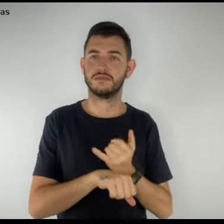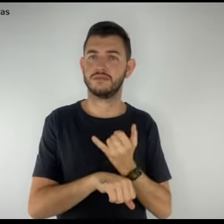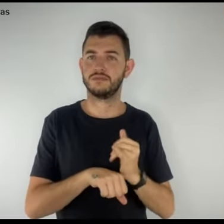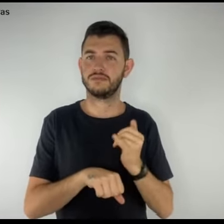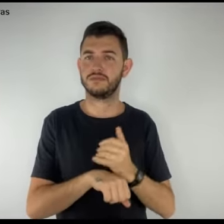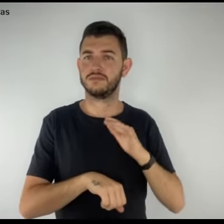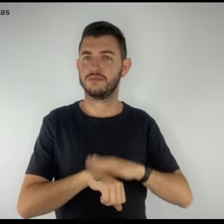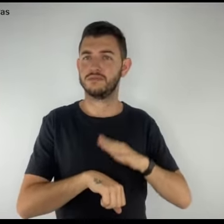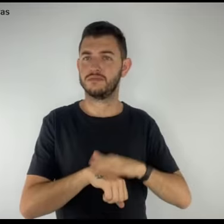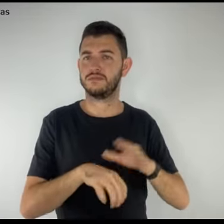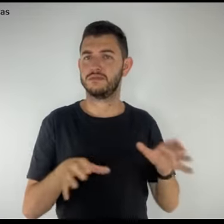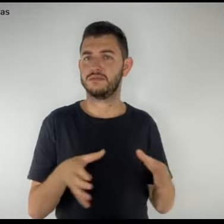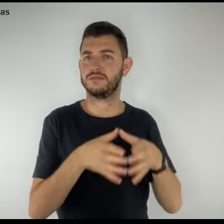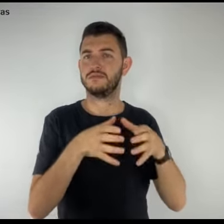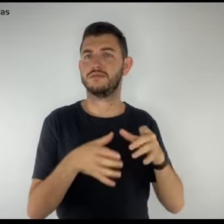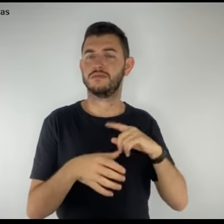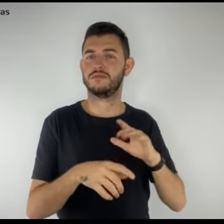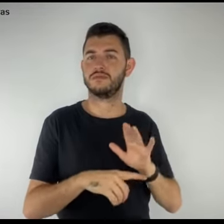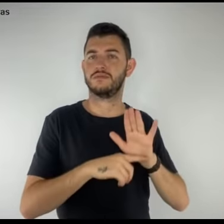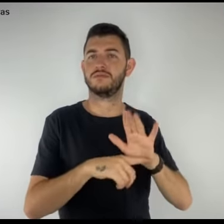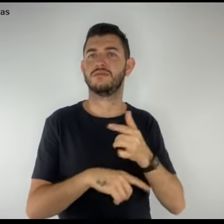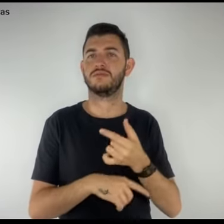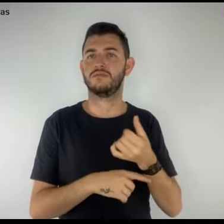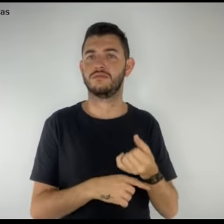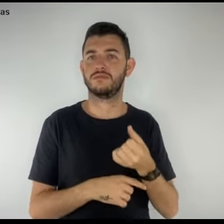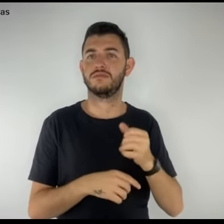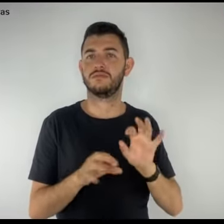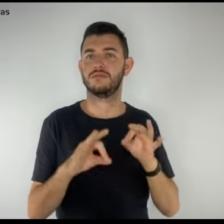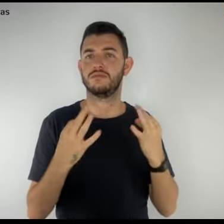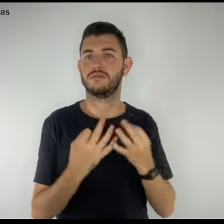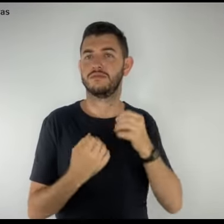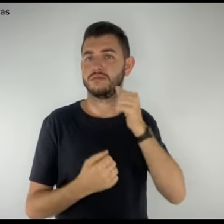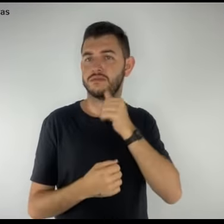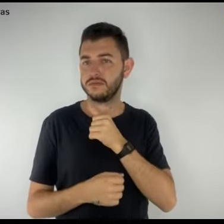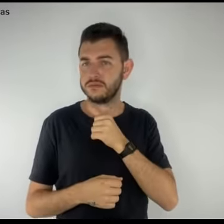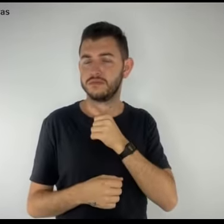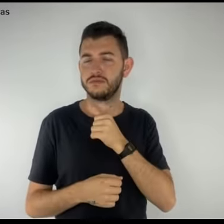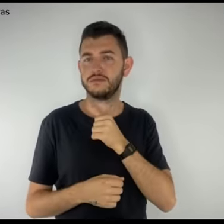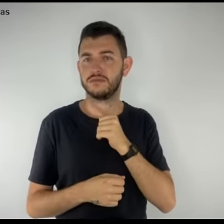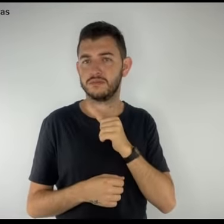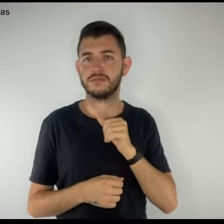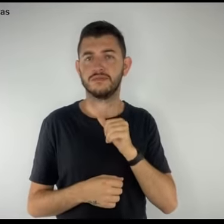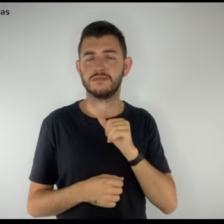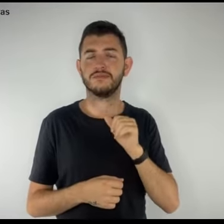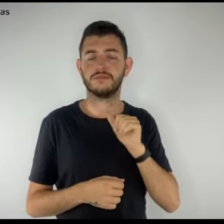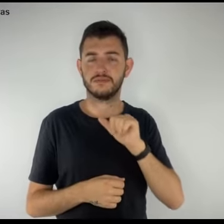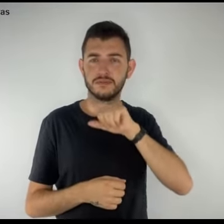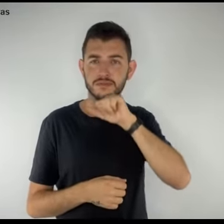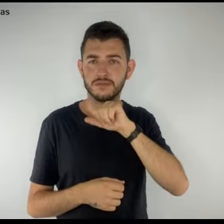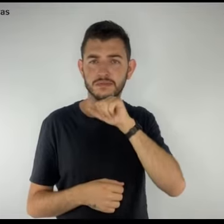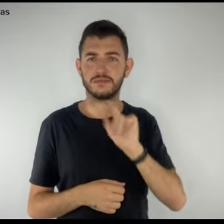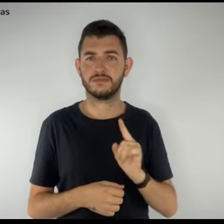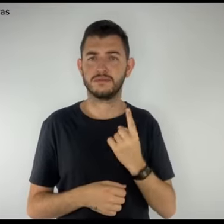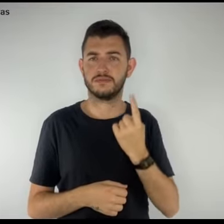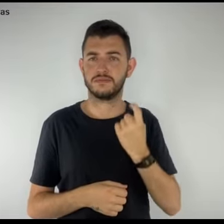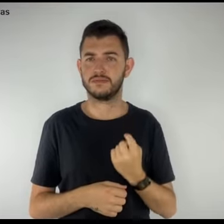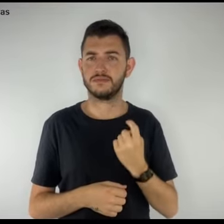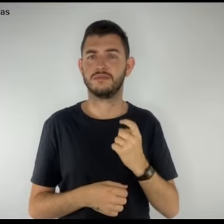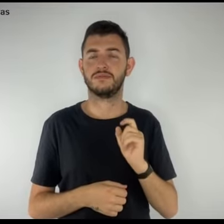início atendendo a 26 famílias de mãe solo com cestas básicas, famílias com mulheres